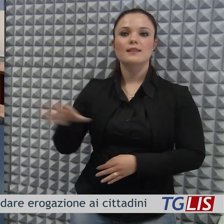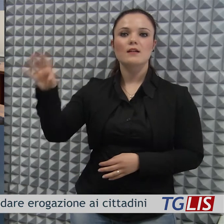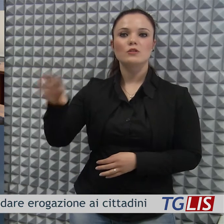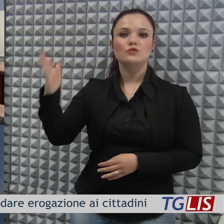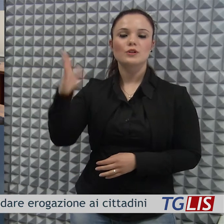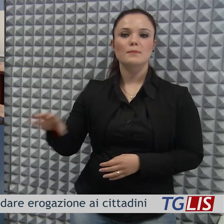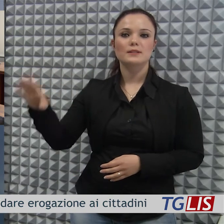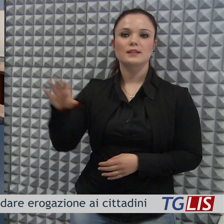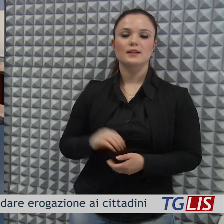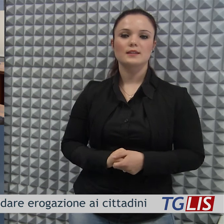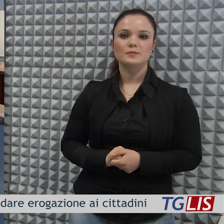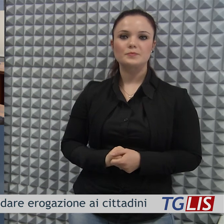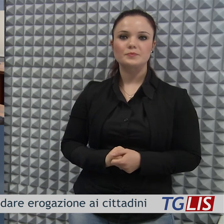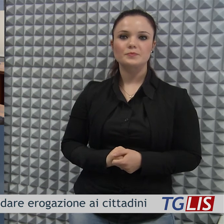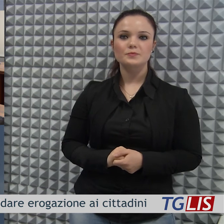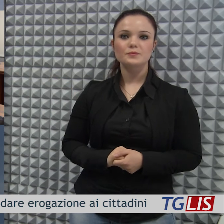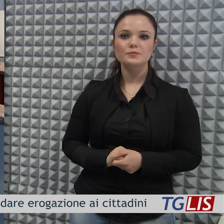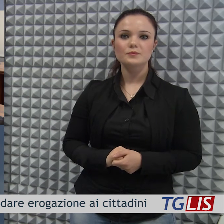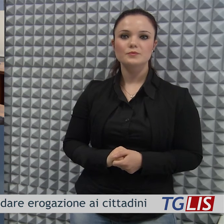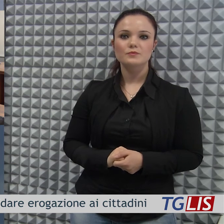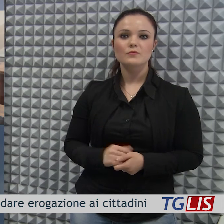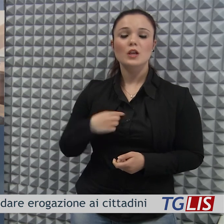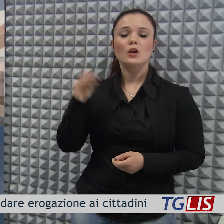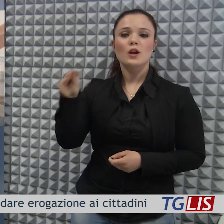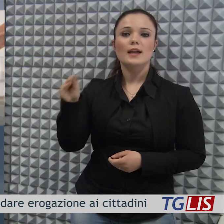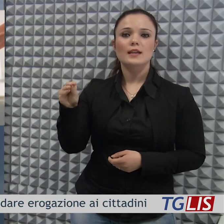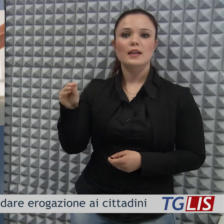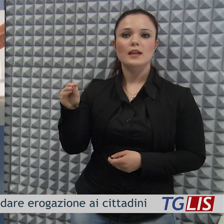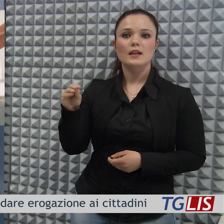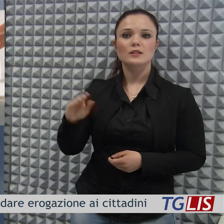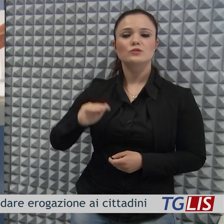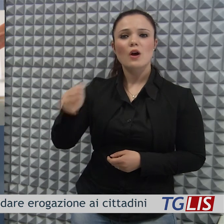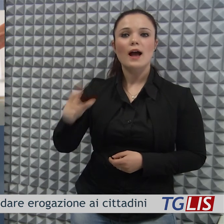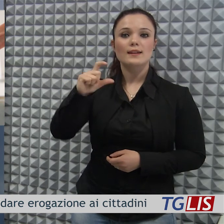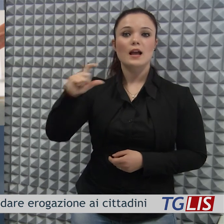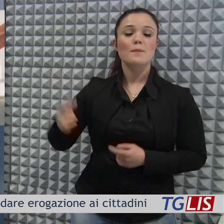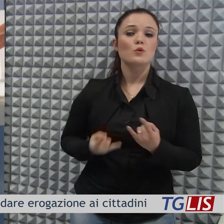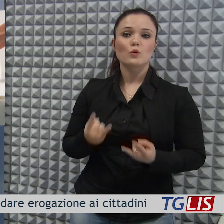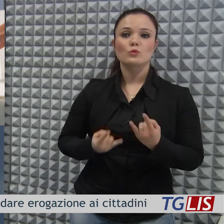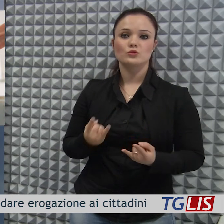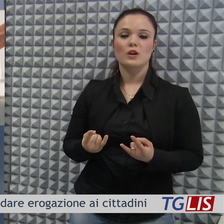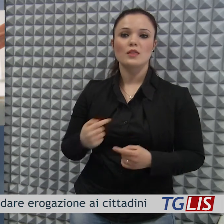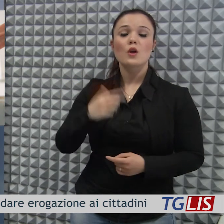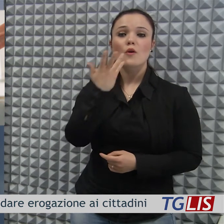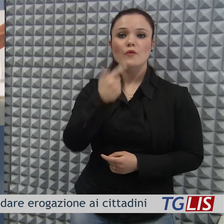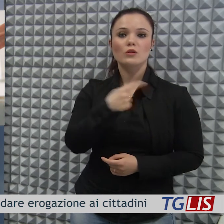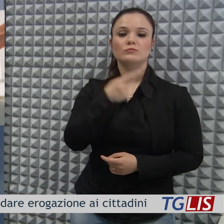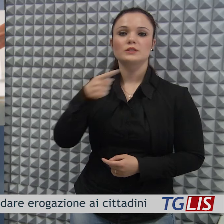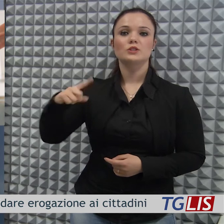della Regione Basilicata. Ho chiesto ulteriori campionamenti urgenti e sigo, ha aggiunto